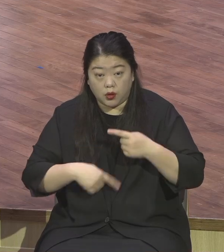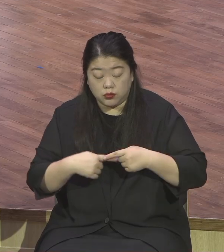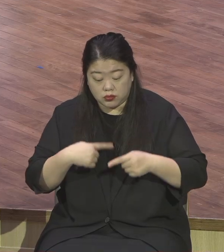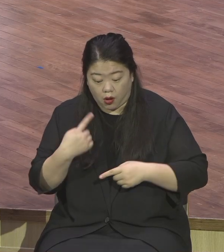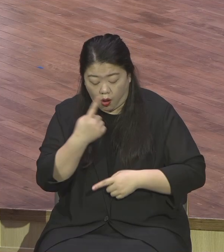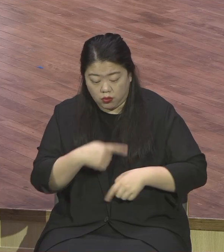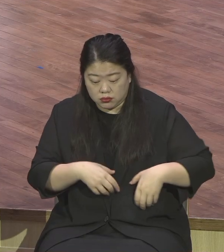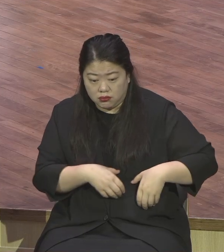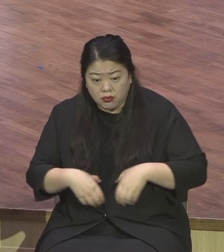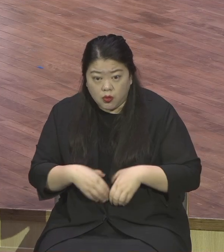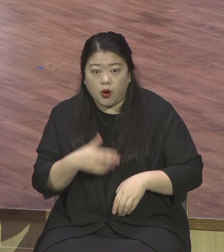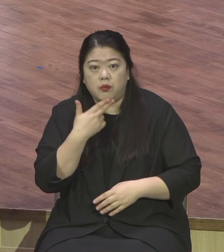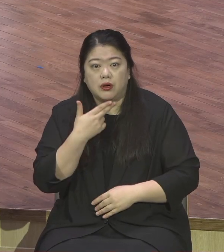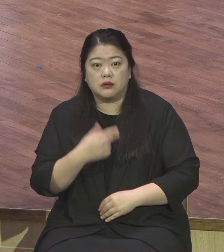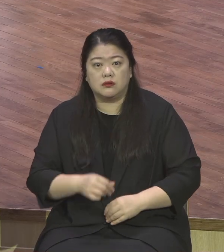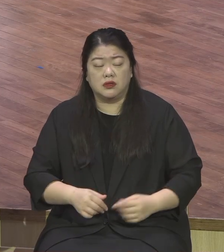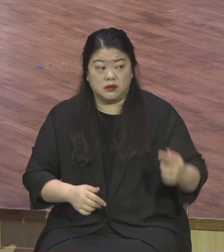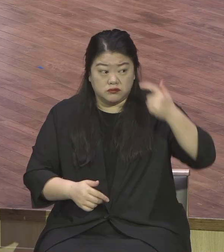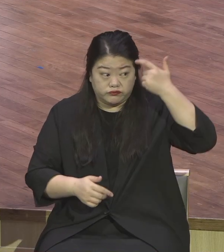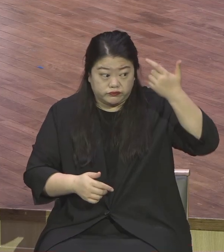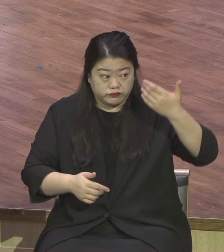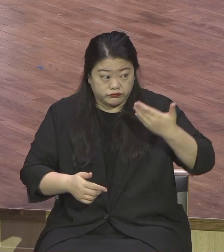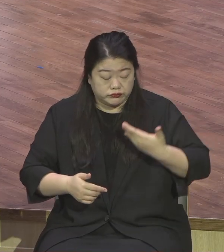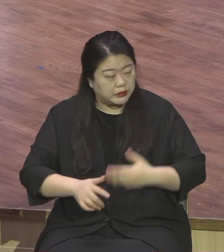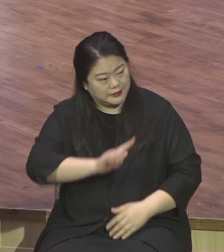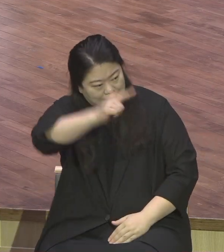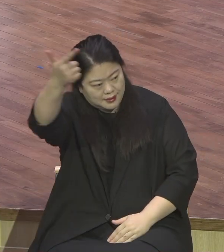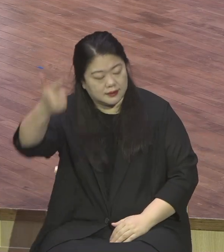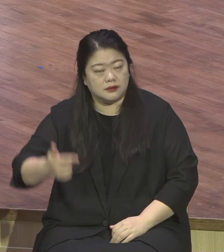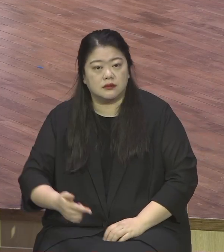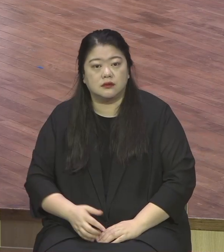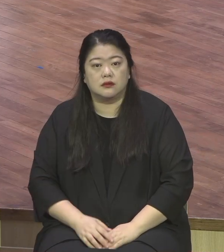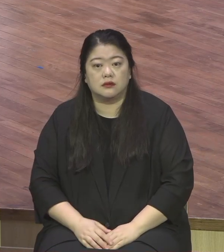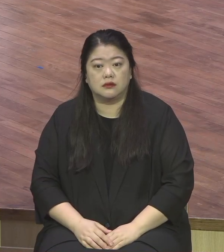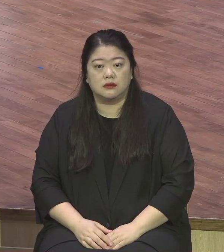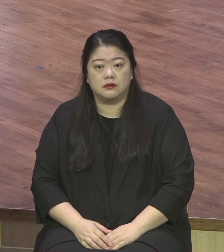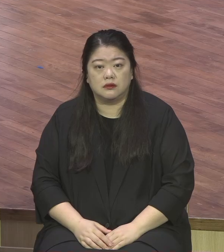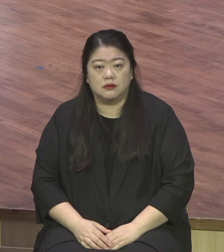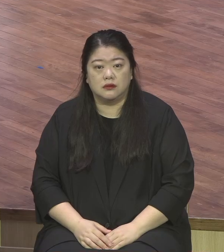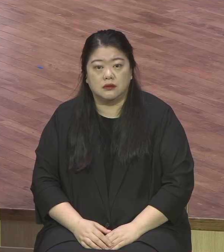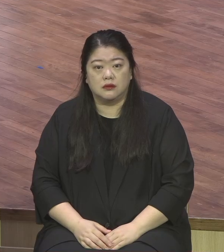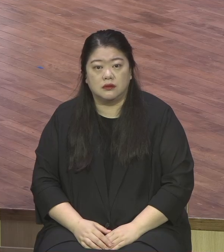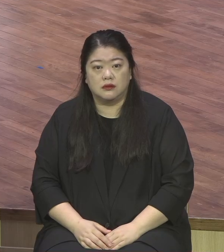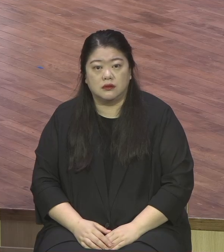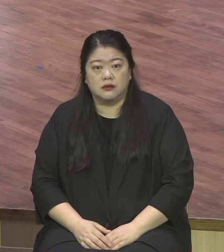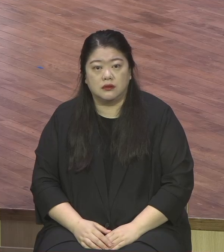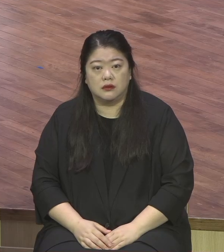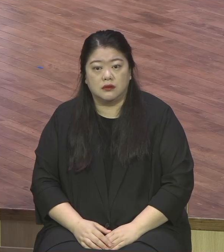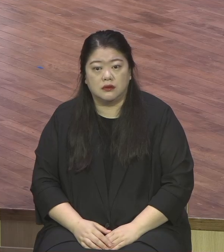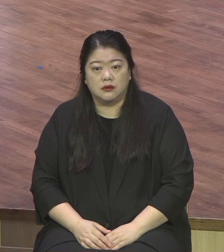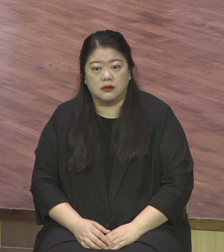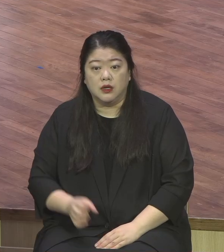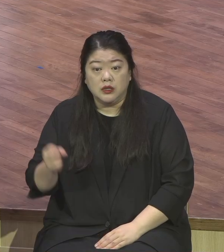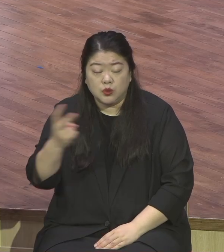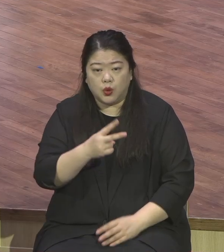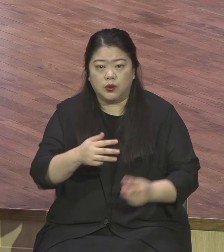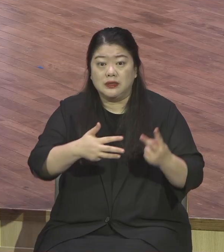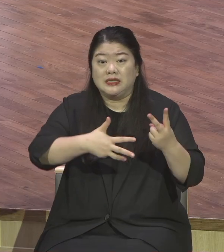이 사람이 나사렛 예수와 함께 있었다. 자꾸 또 말합니다. 이때